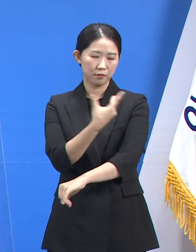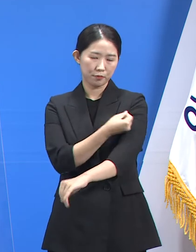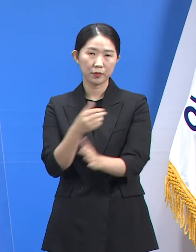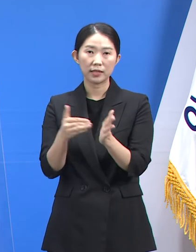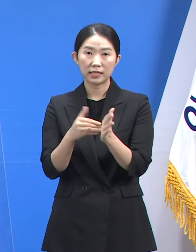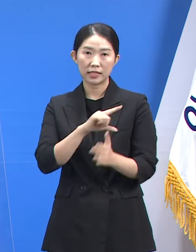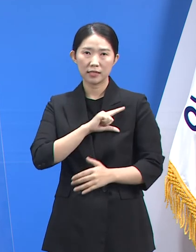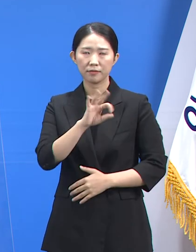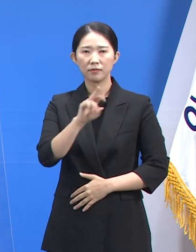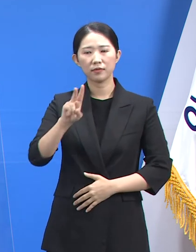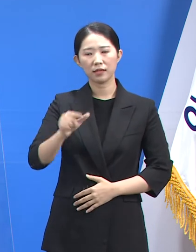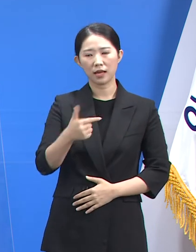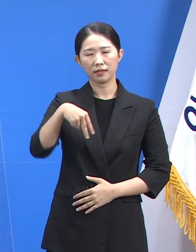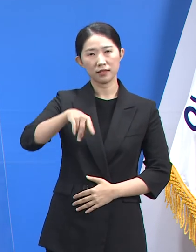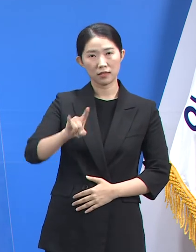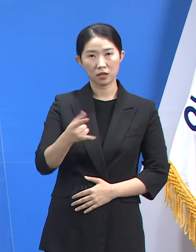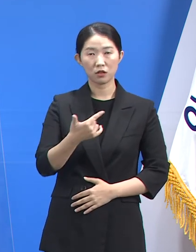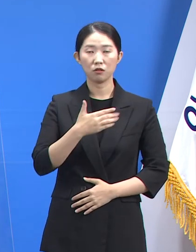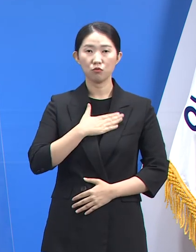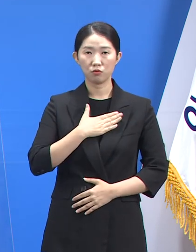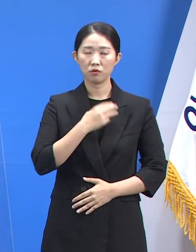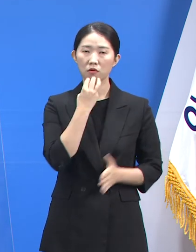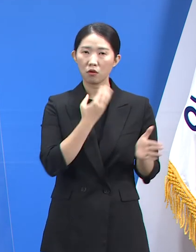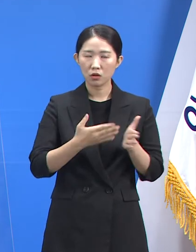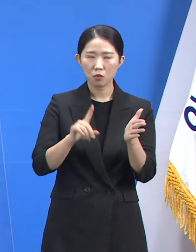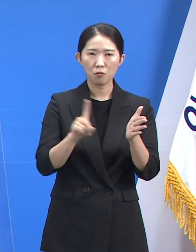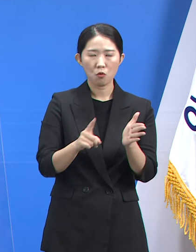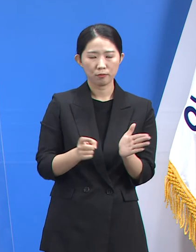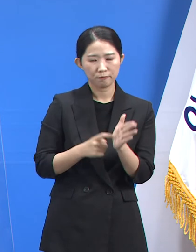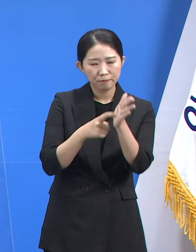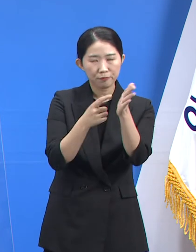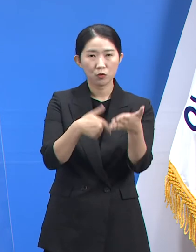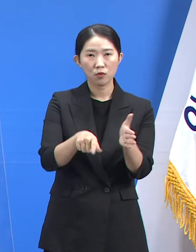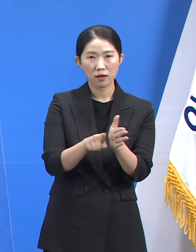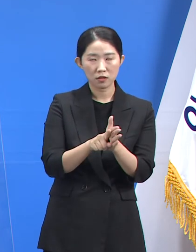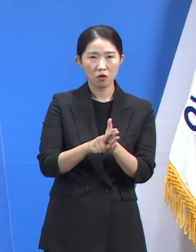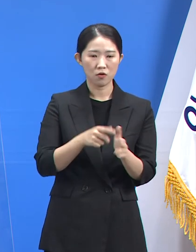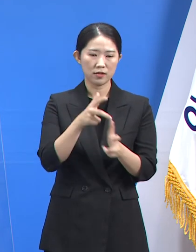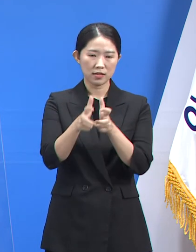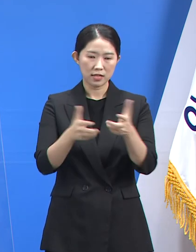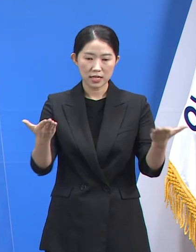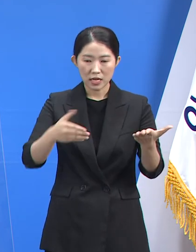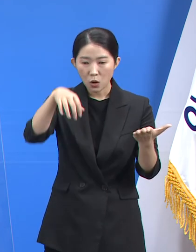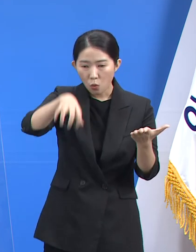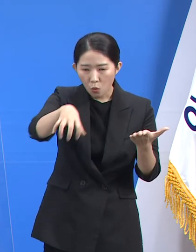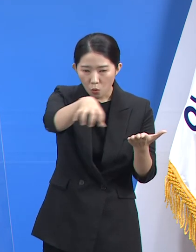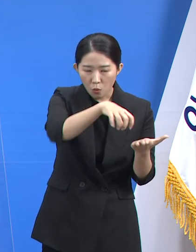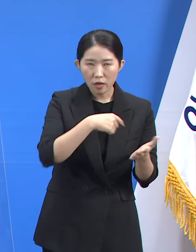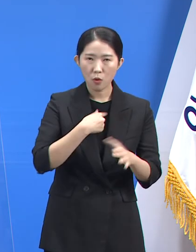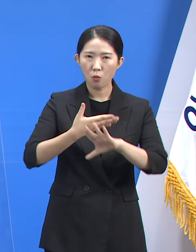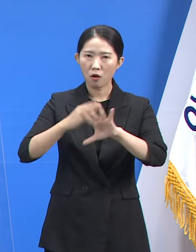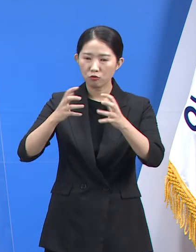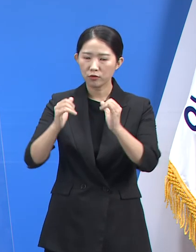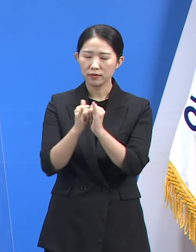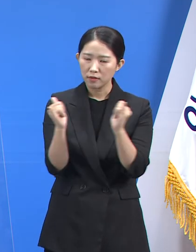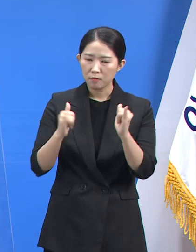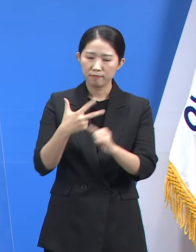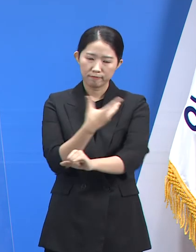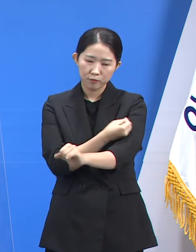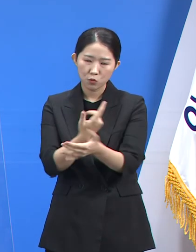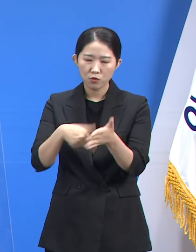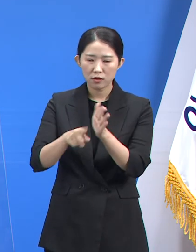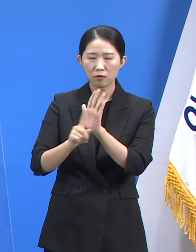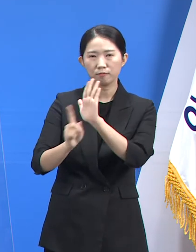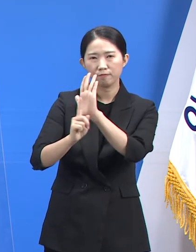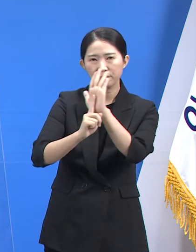경기도는 신속한 접종을 위해서 시군별로 산업단지 외국인 접종 계획을 수립하도록 권고하였습니다. 추가